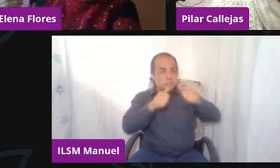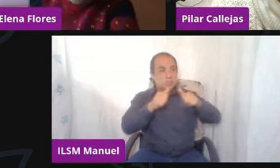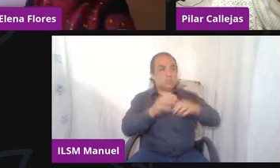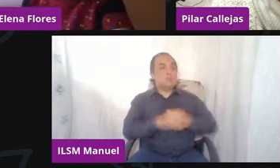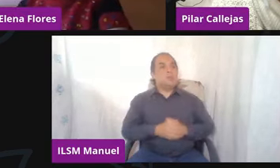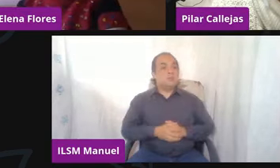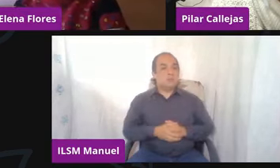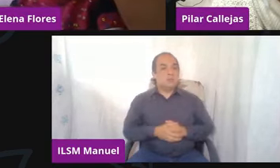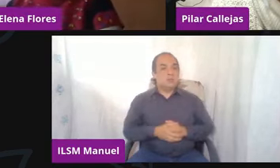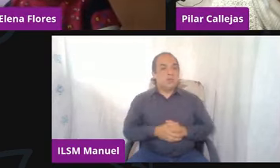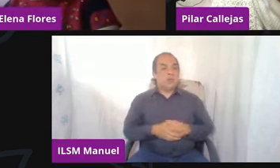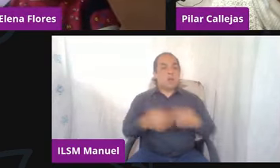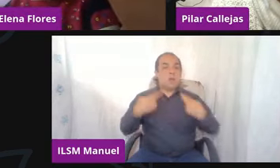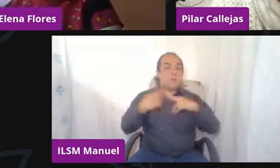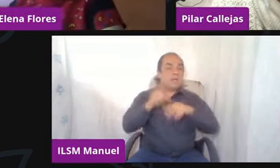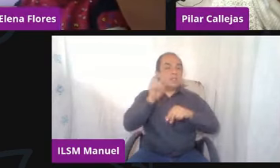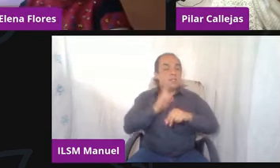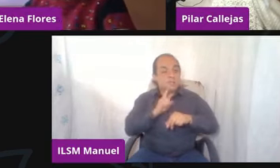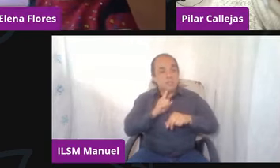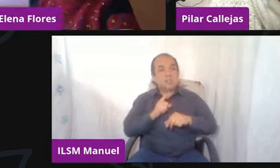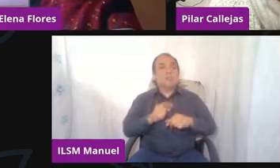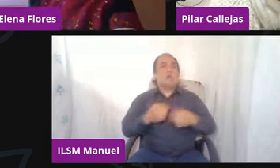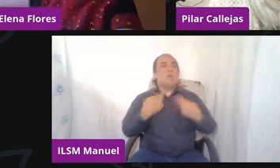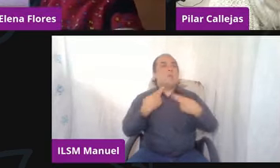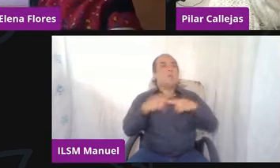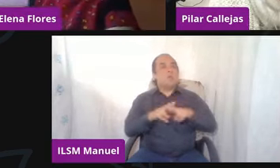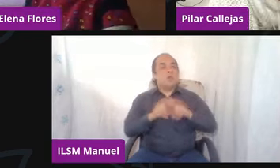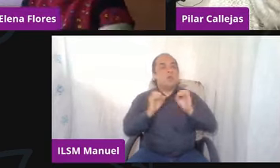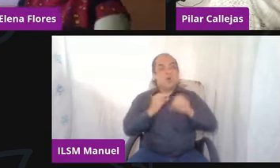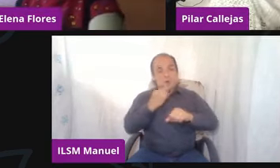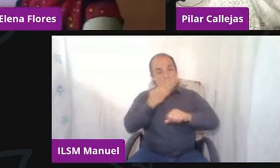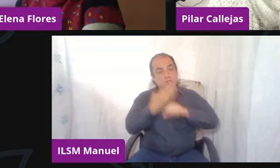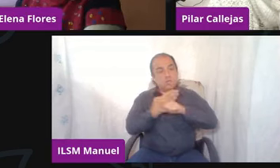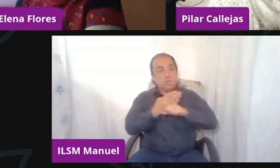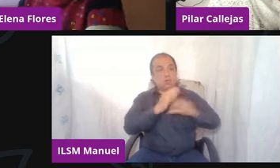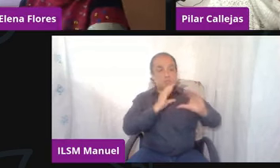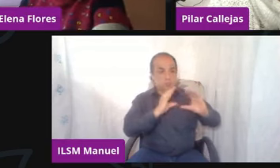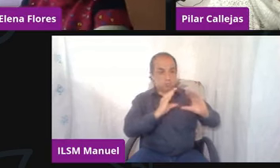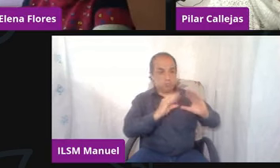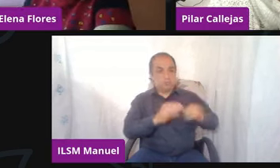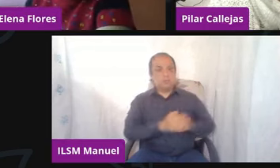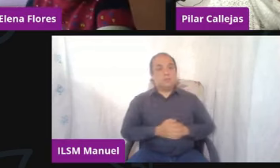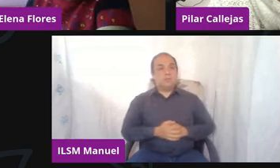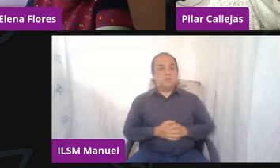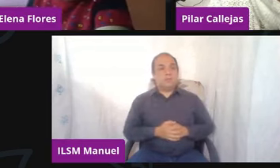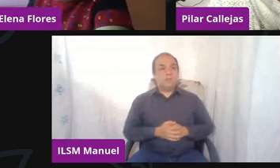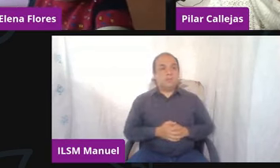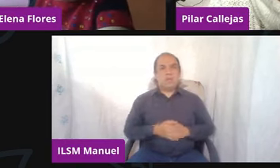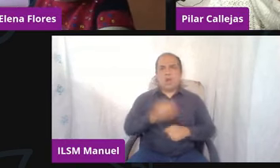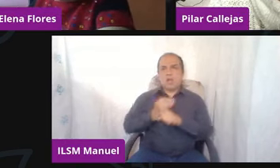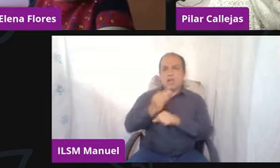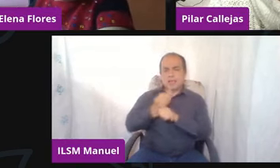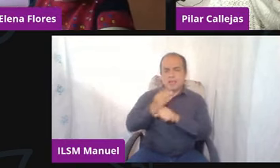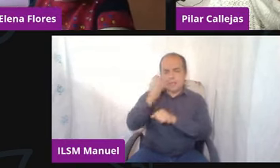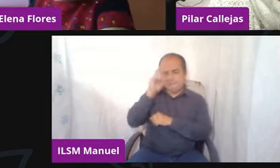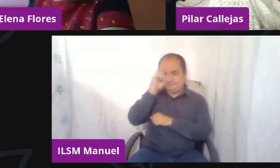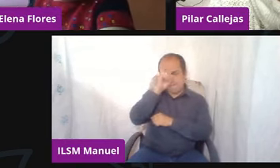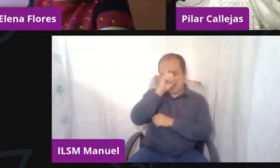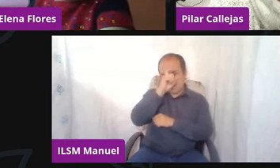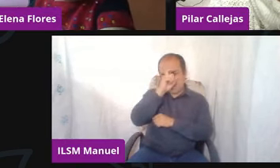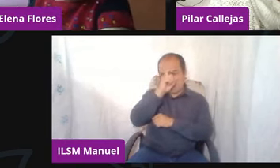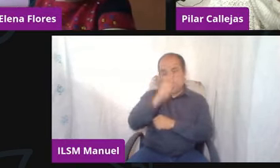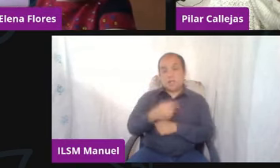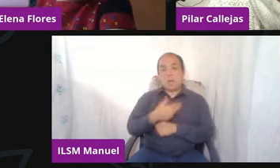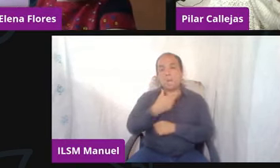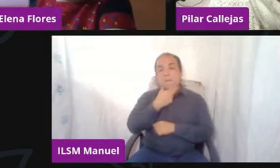maestros, como responsables de crianza. Doctora, qué difícil momento para las y los docentes porque la